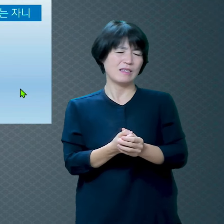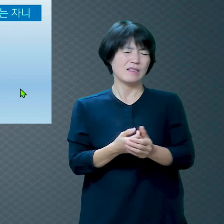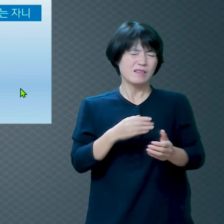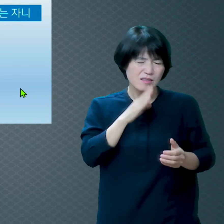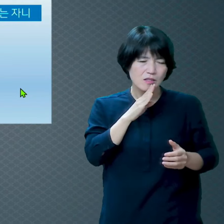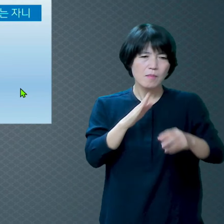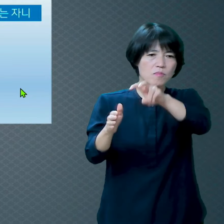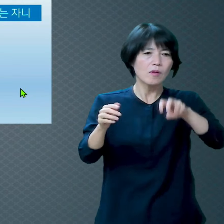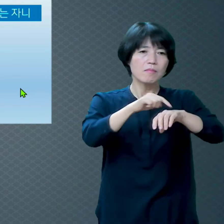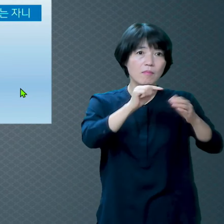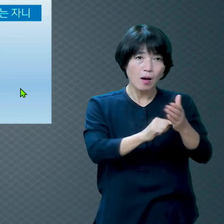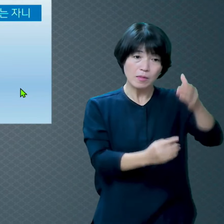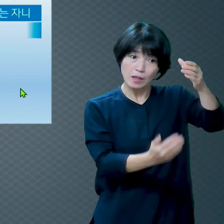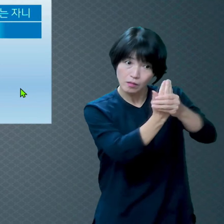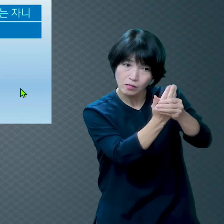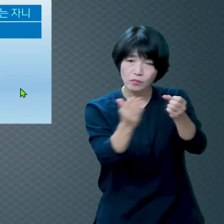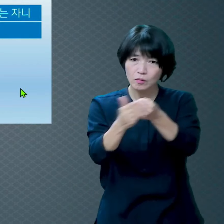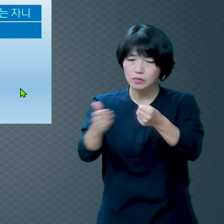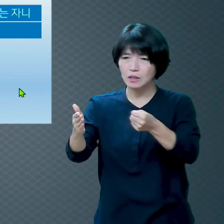경우도 있습니다